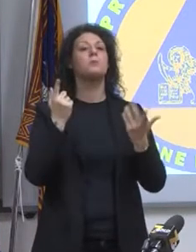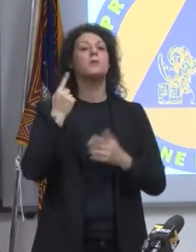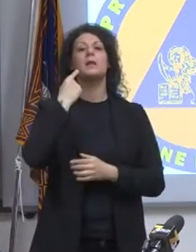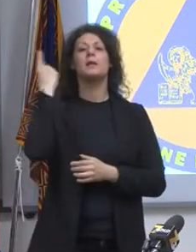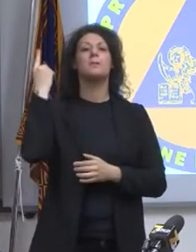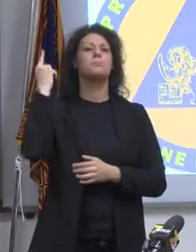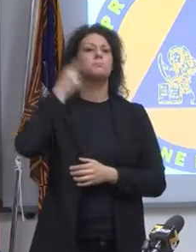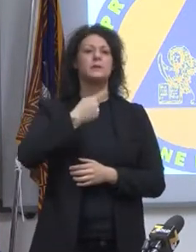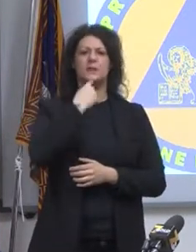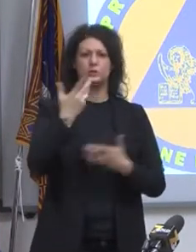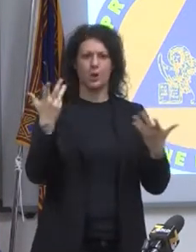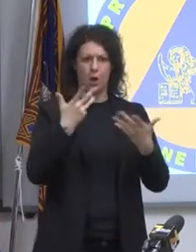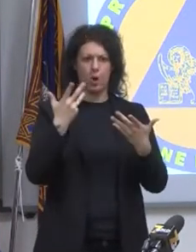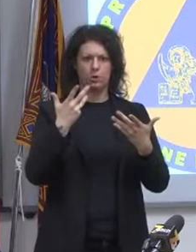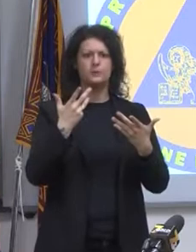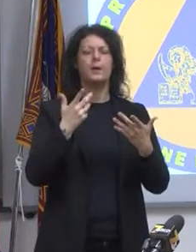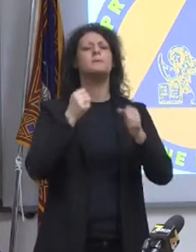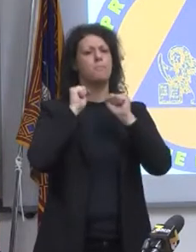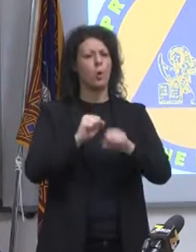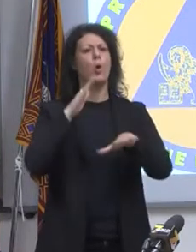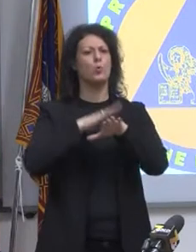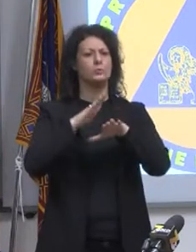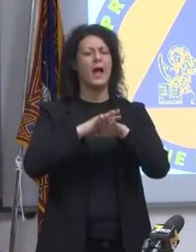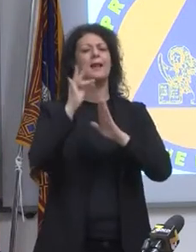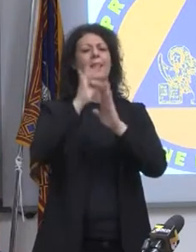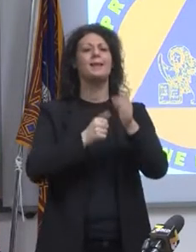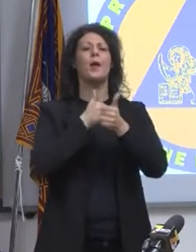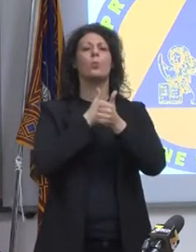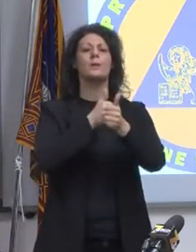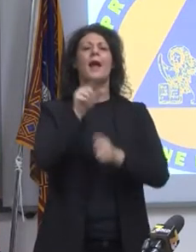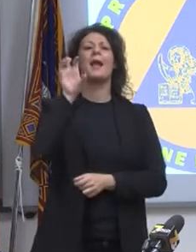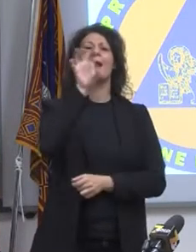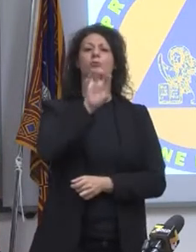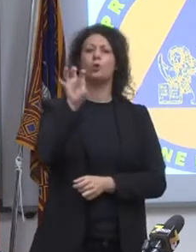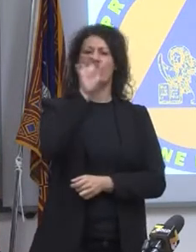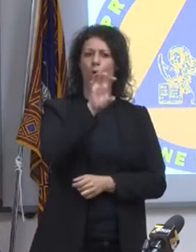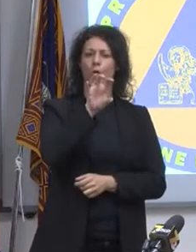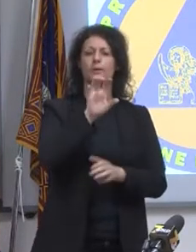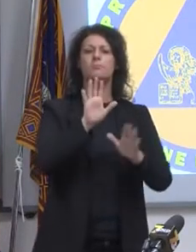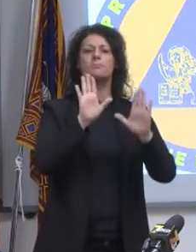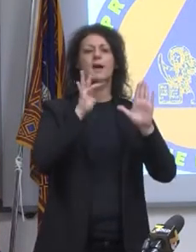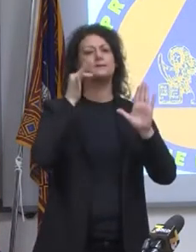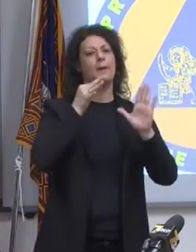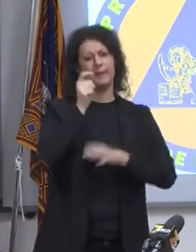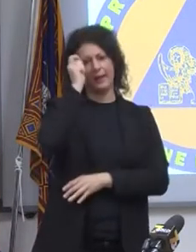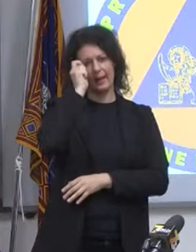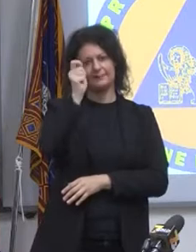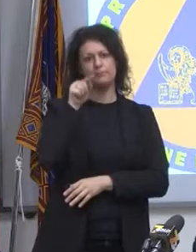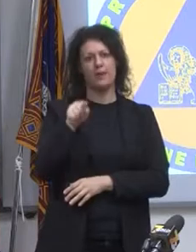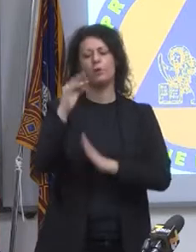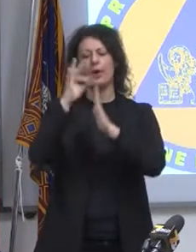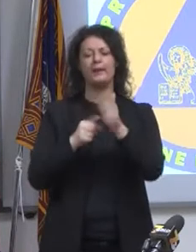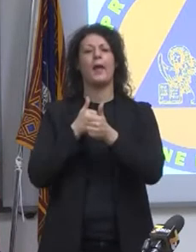regionali però fatto salvo rispetto delle linee guida nazionali. Ovviamente qui si apre il